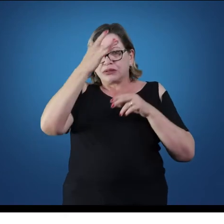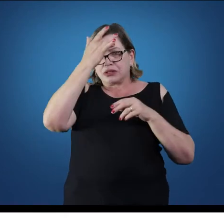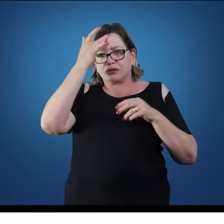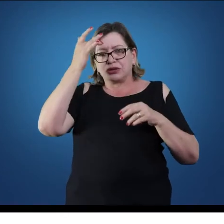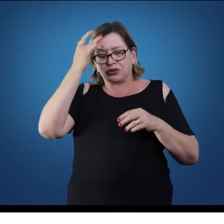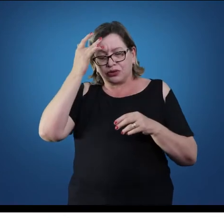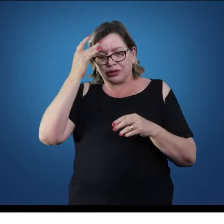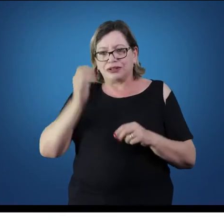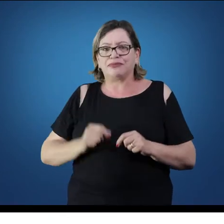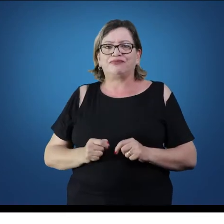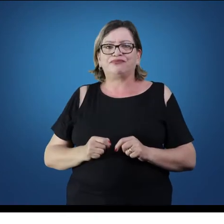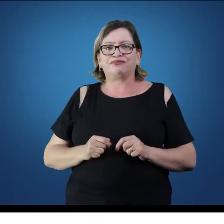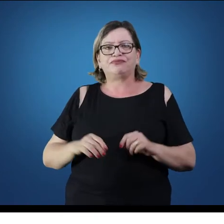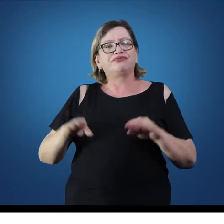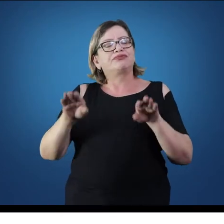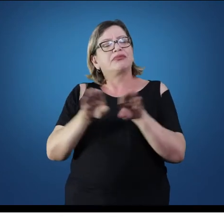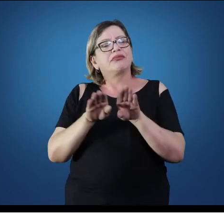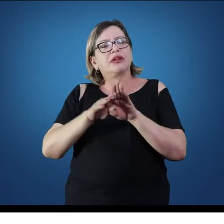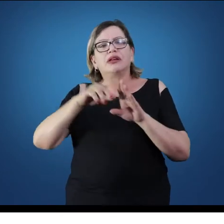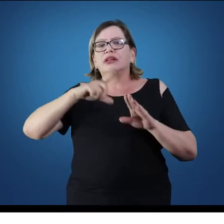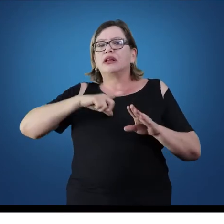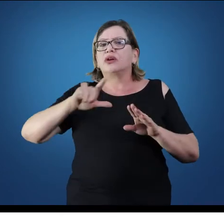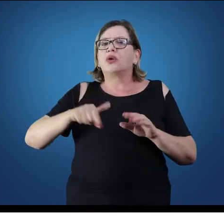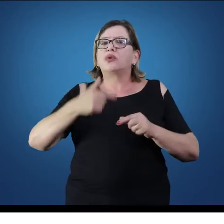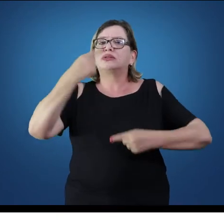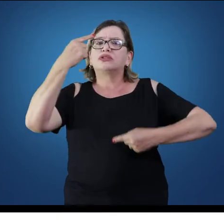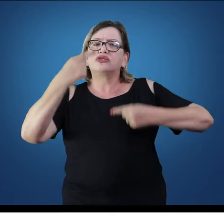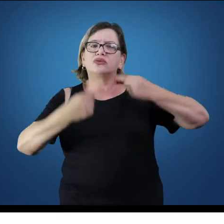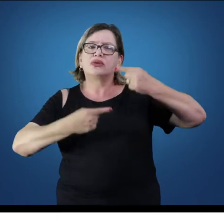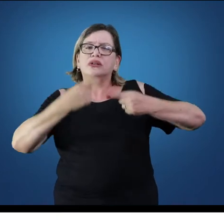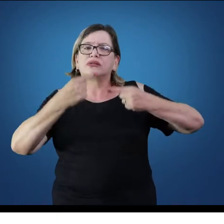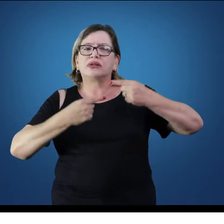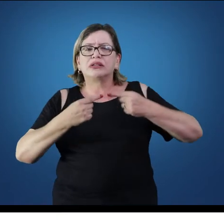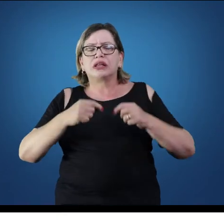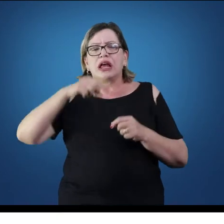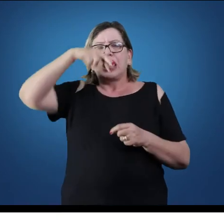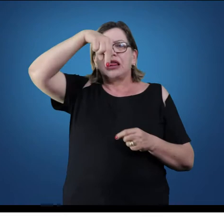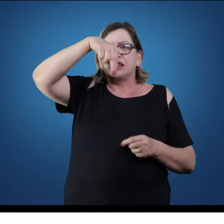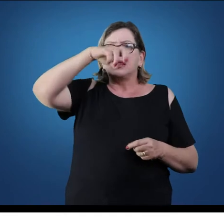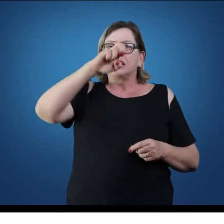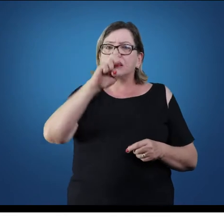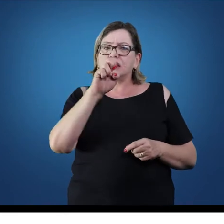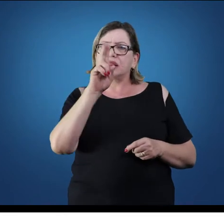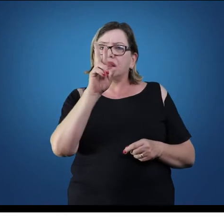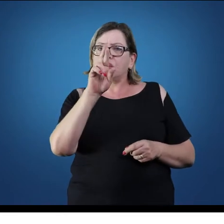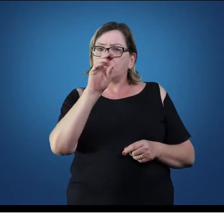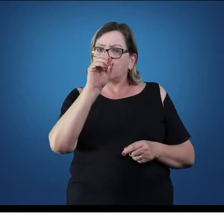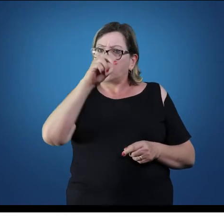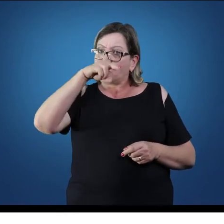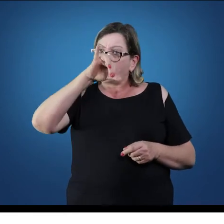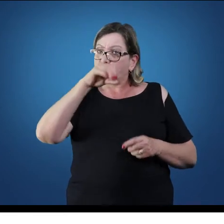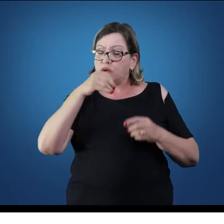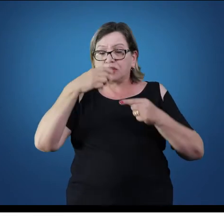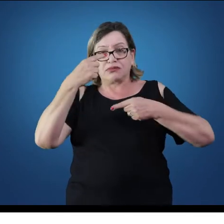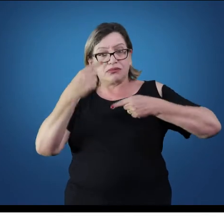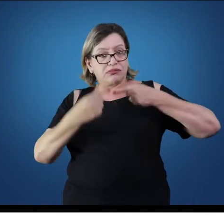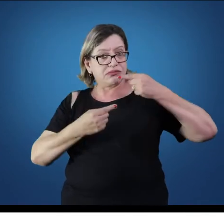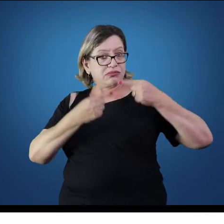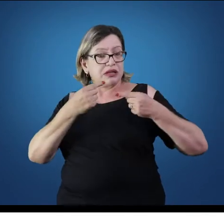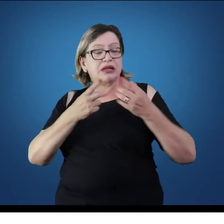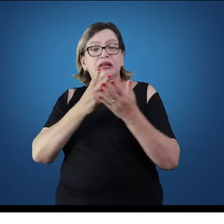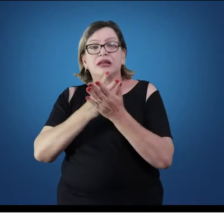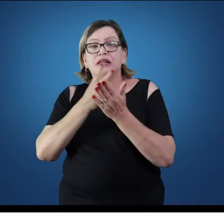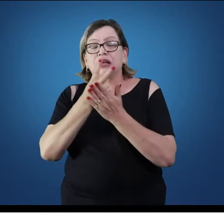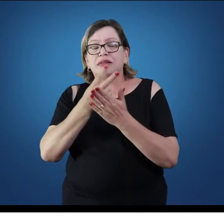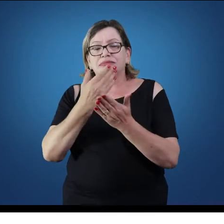Teremos as demais classificações, teremos a discussão dos neurônios, dos axônios, todas dentro aí do campo do